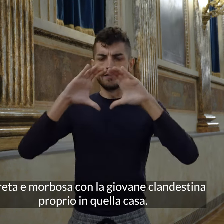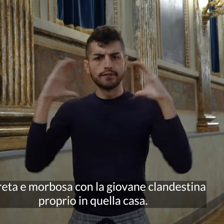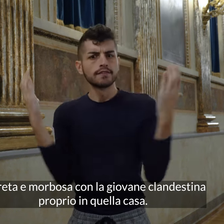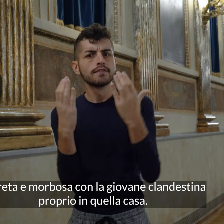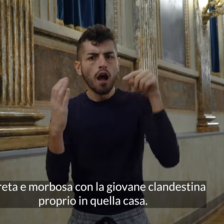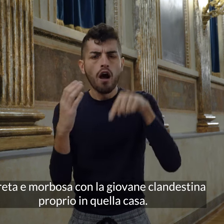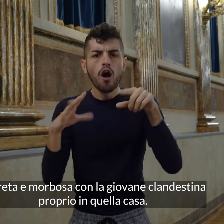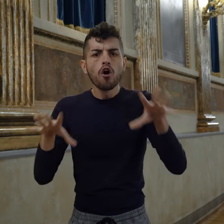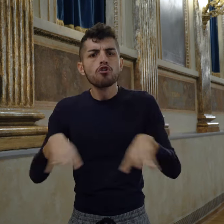casa